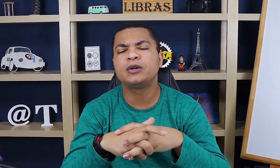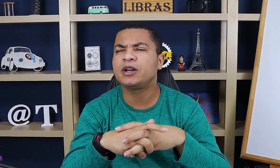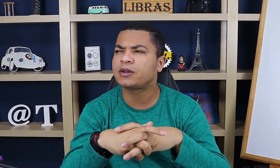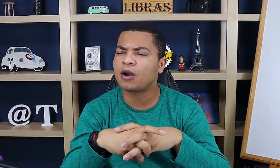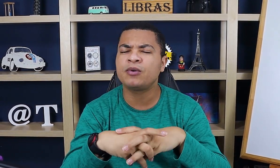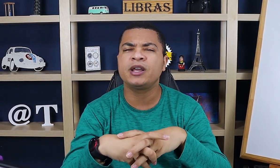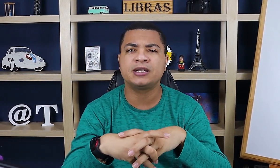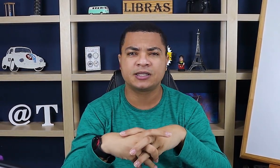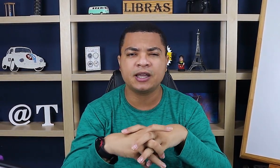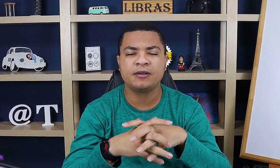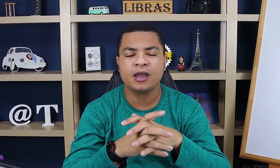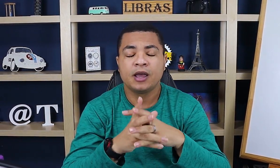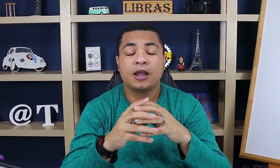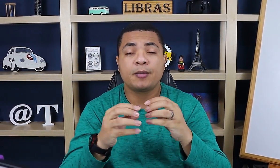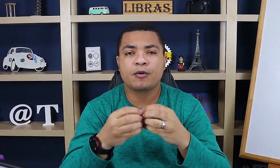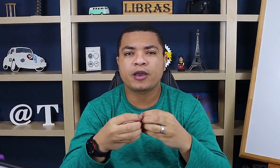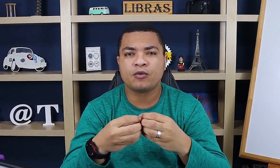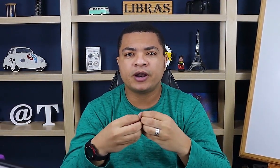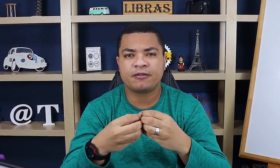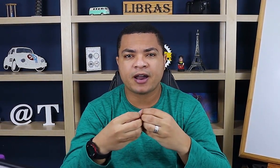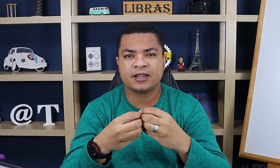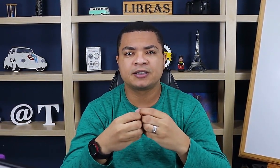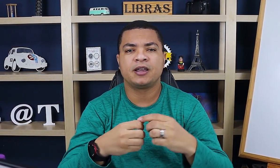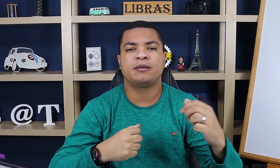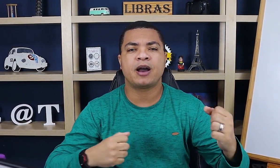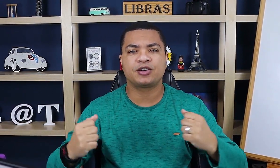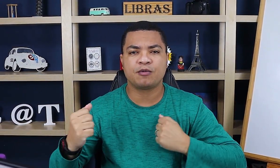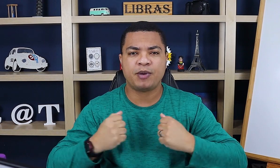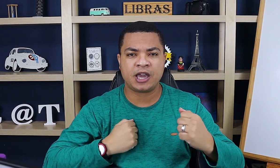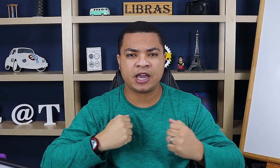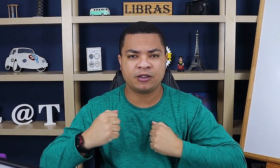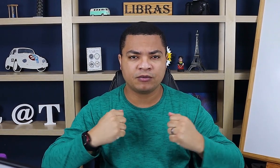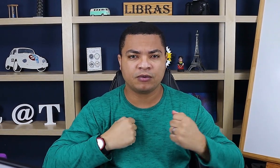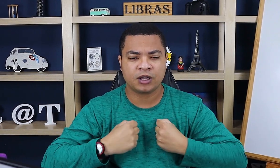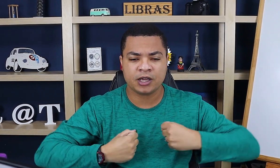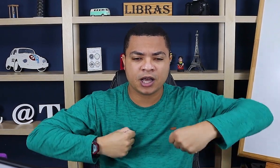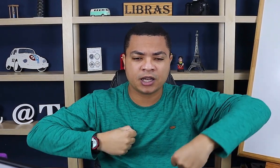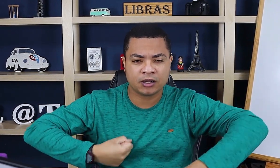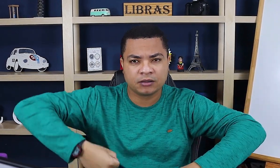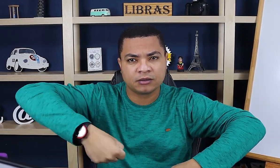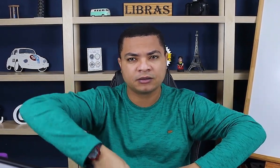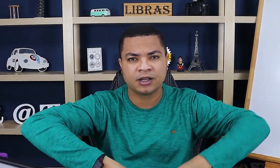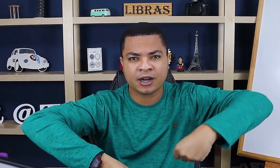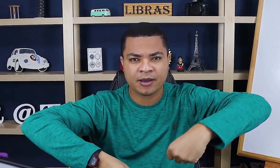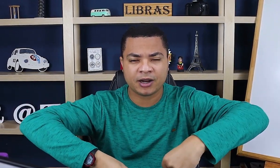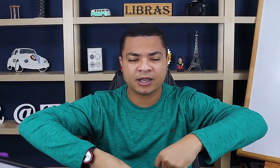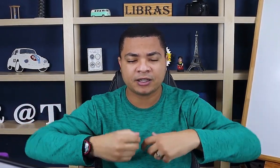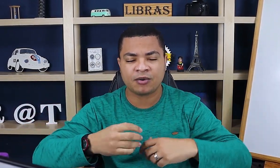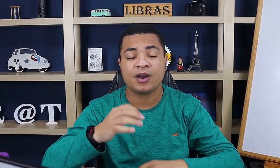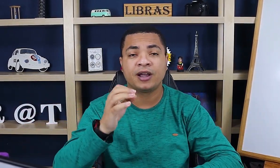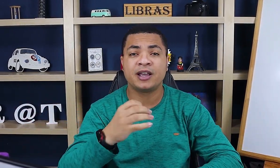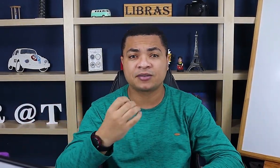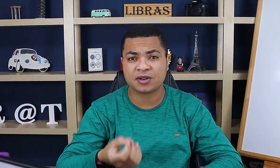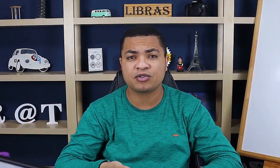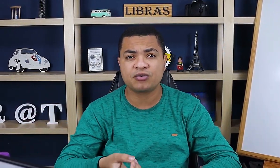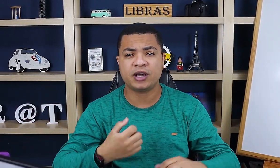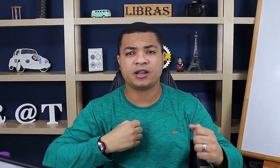Rodrigo, até o gorila? Sim. Lembra como é que o gorila faz? Bate no peito e anda. Lembra? Então, esse é o sinal de gorila.